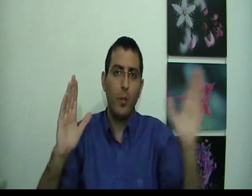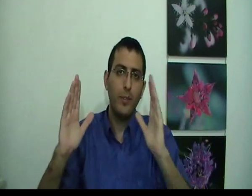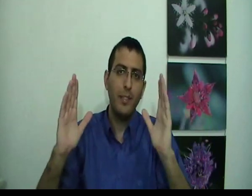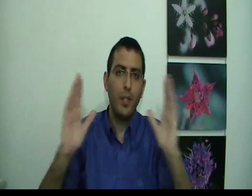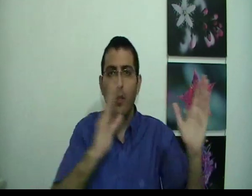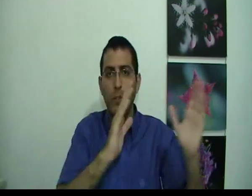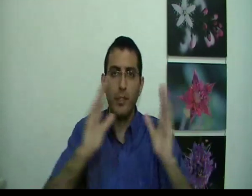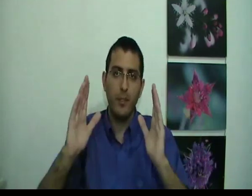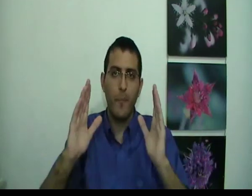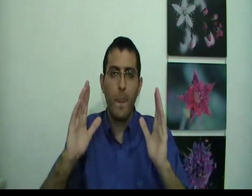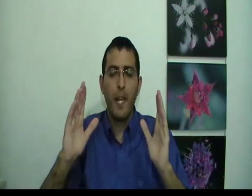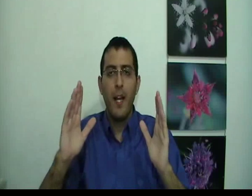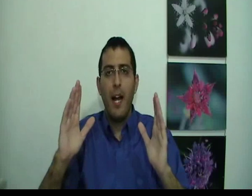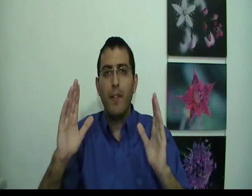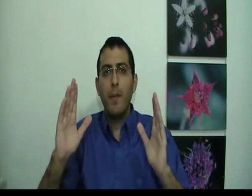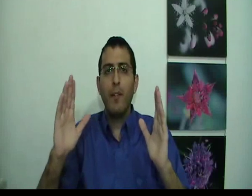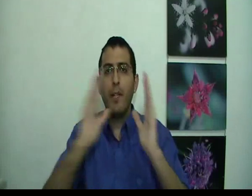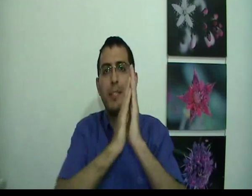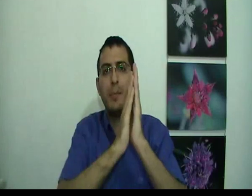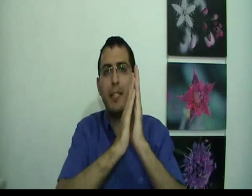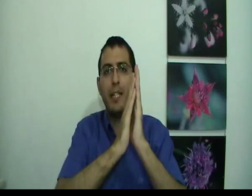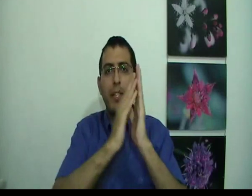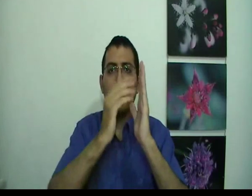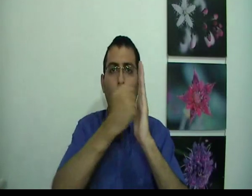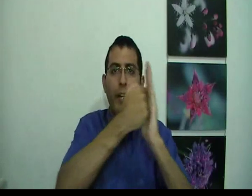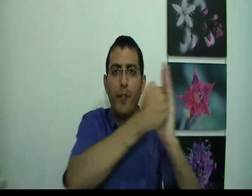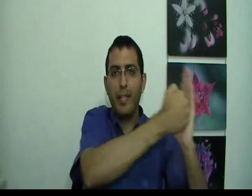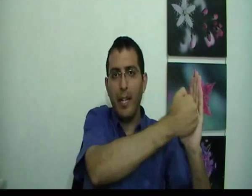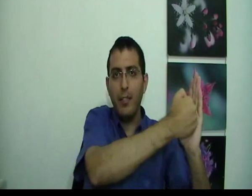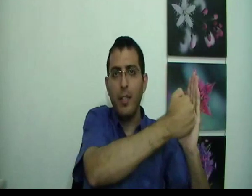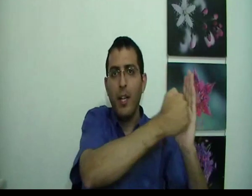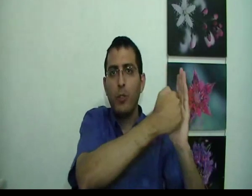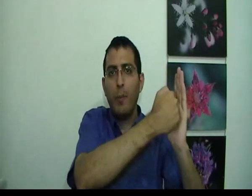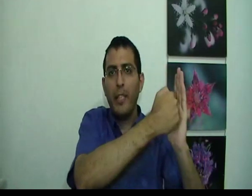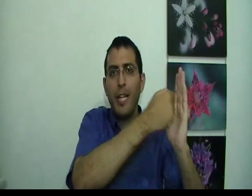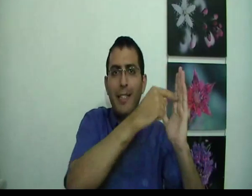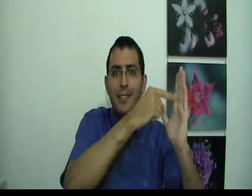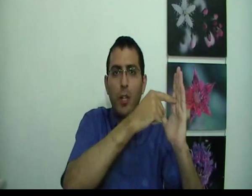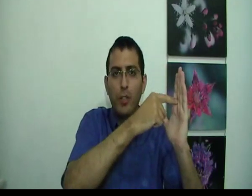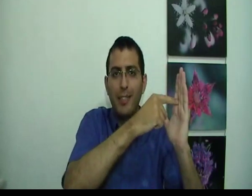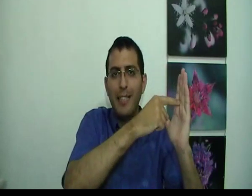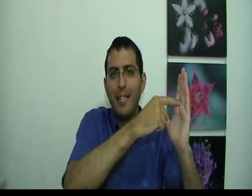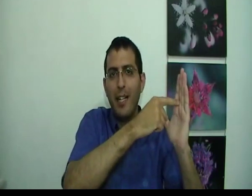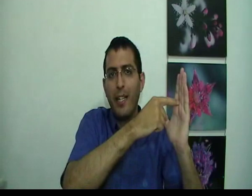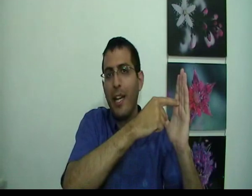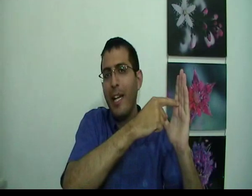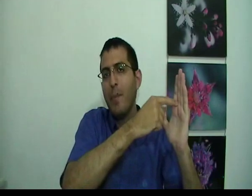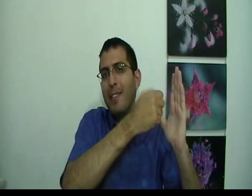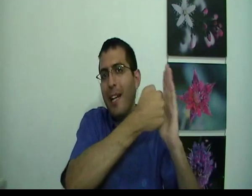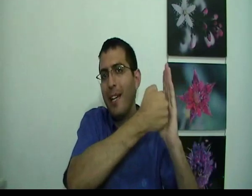להוזיז ויכול להוזיז אבל אם עכשיו אני מצמיד את היד ונגיד דוחף את היד זאת אומרת שהיד הזאת שזאזה היא חלק מתהליך